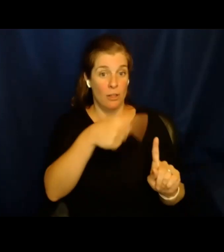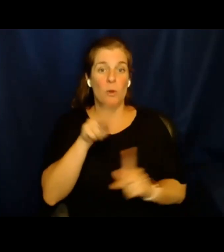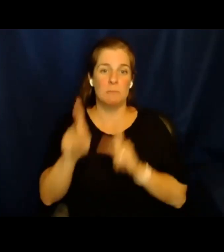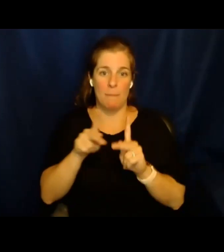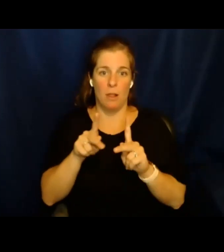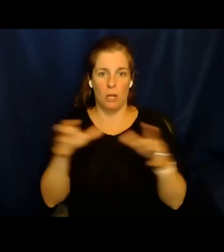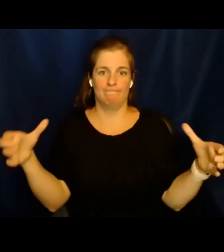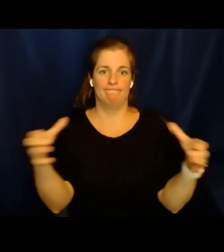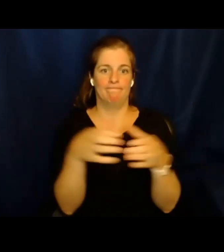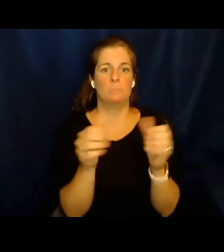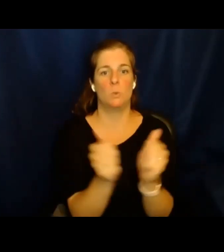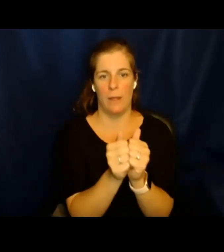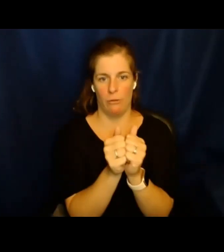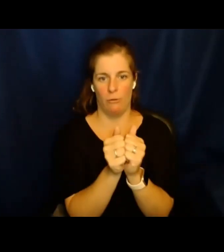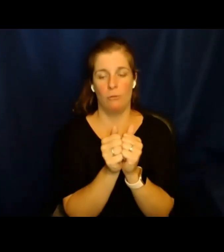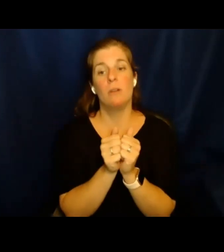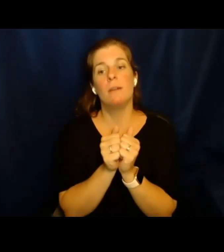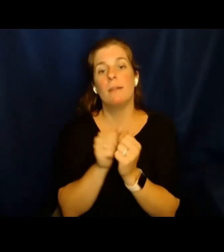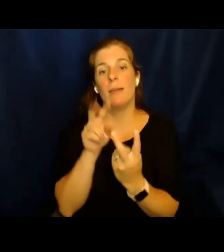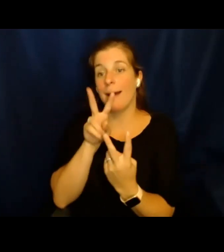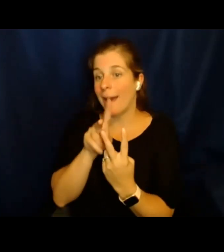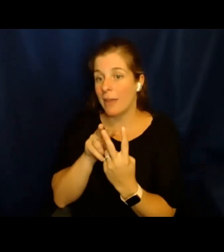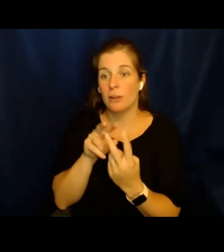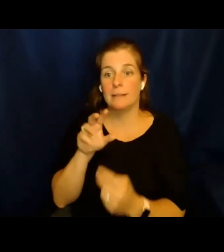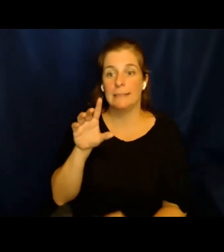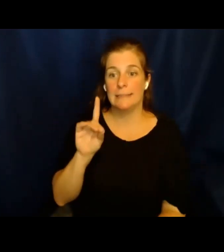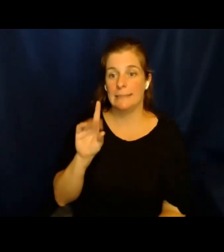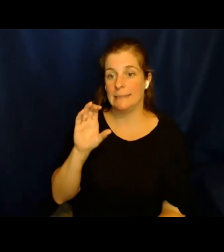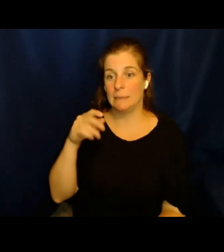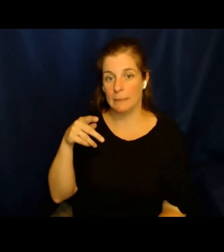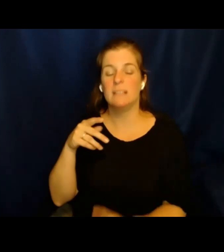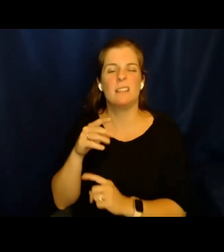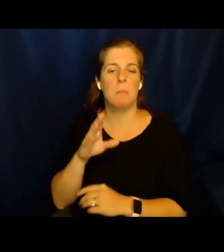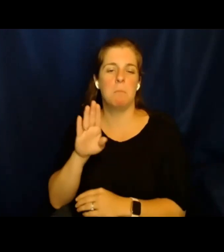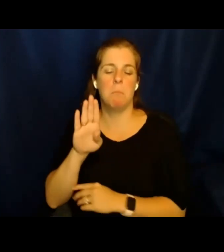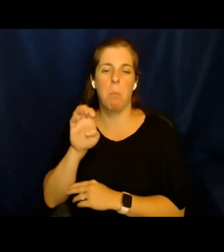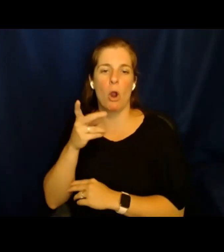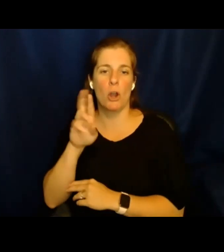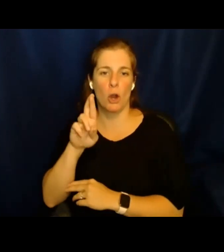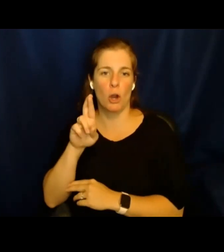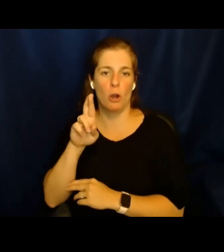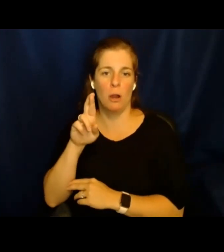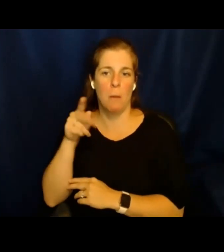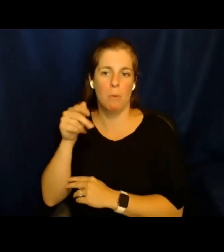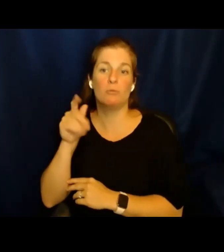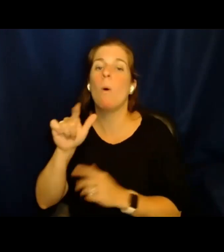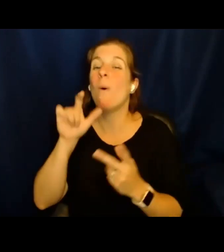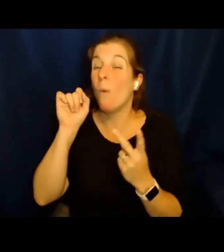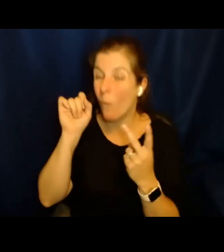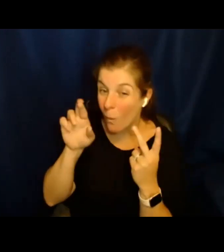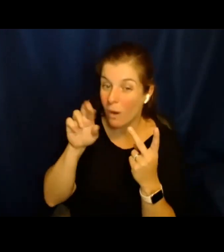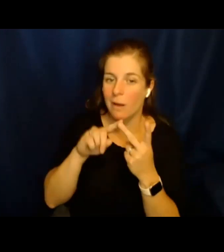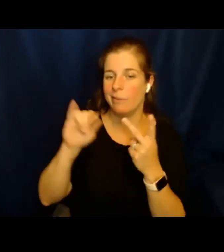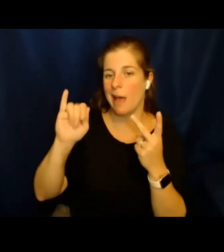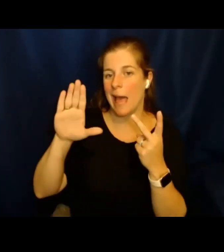de estradas y luego son detenidos juntos, ya sea por la patrulla fronteriza que mencioné anteriormente o la